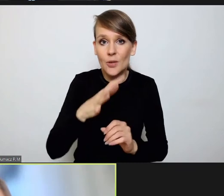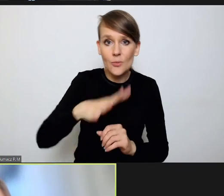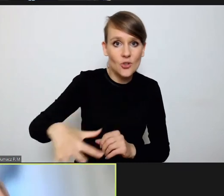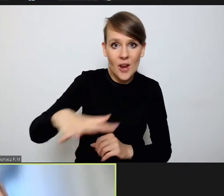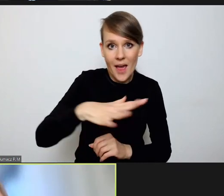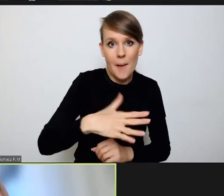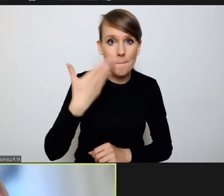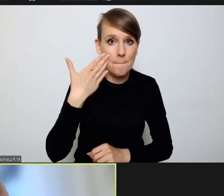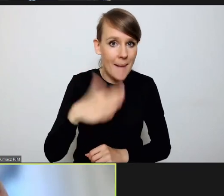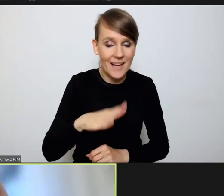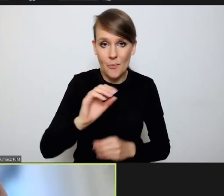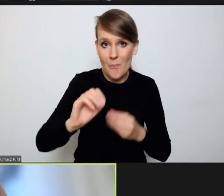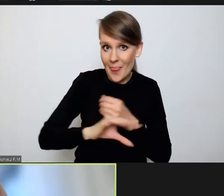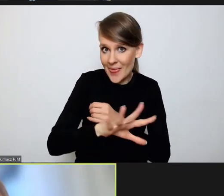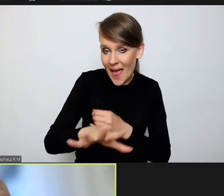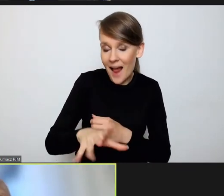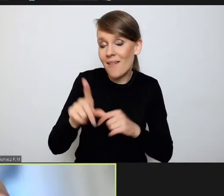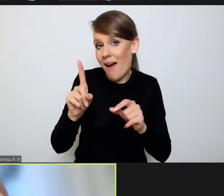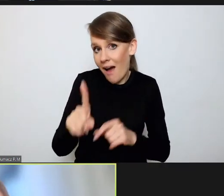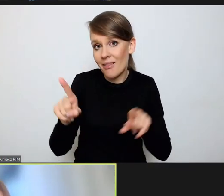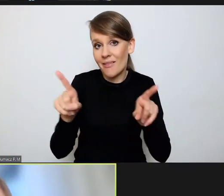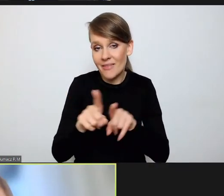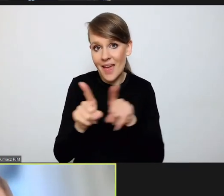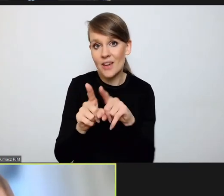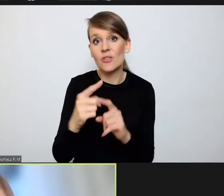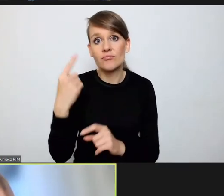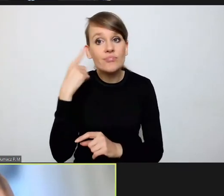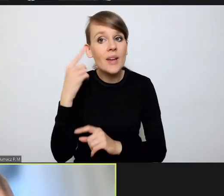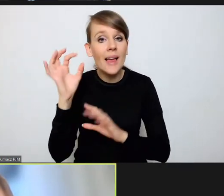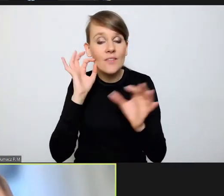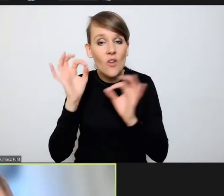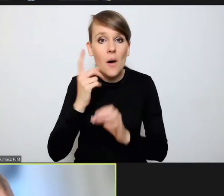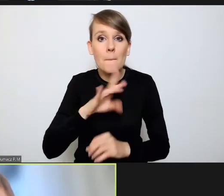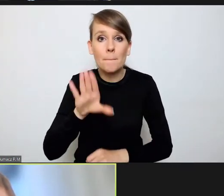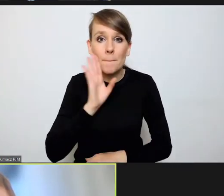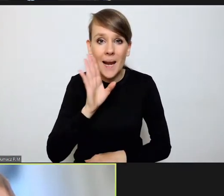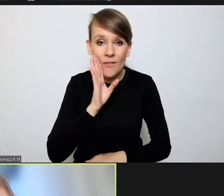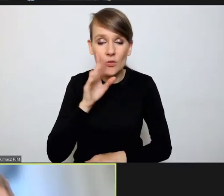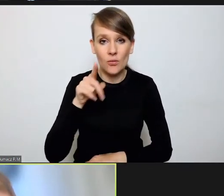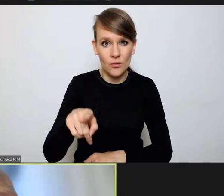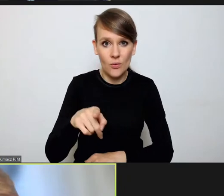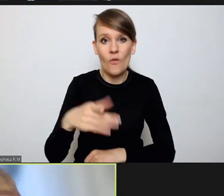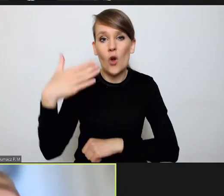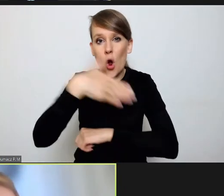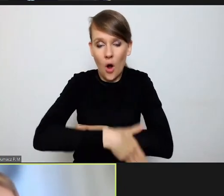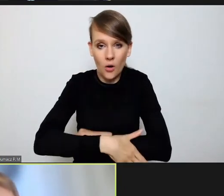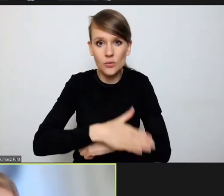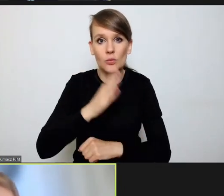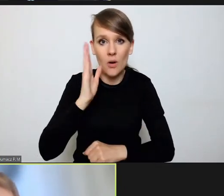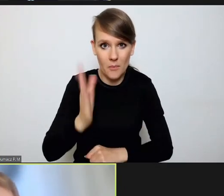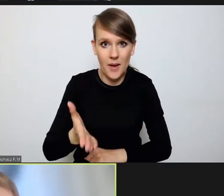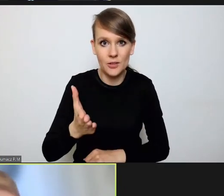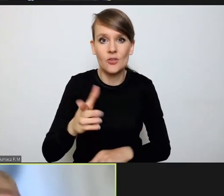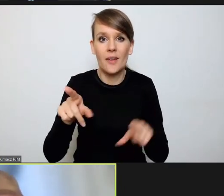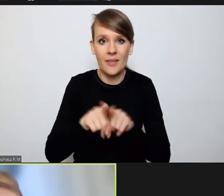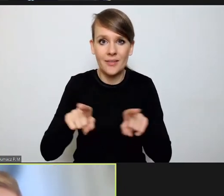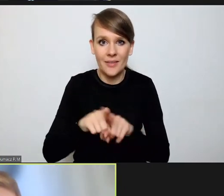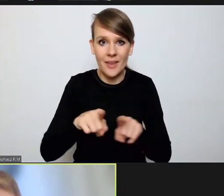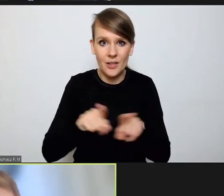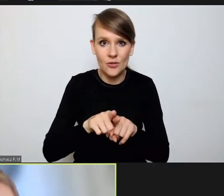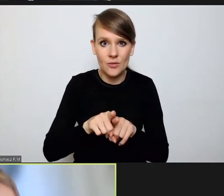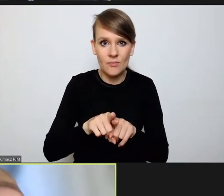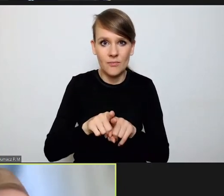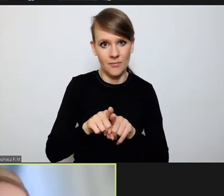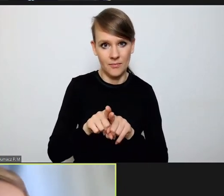medialnej, chociaż też informacje nadchodzą takie, że one prawdopodobnie mają w końcu znaleźć się także i w